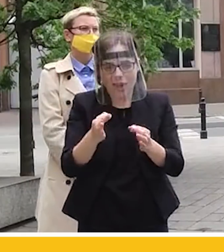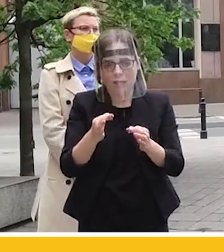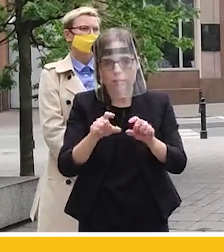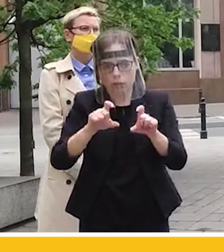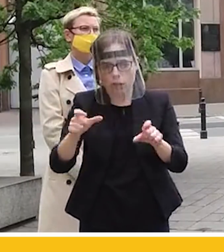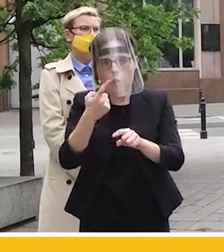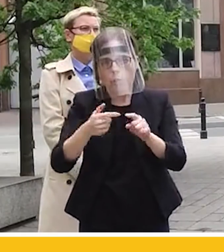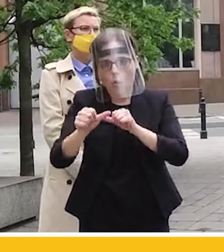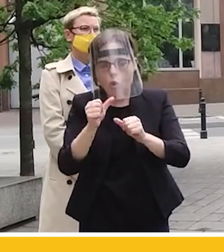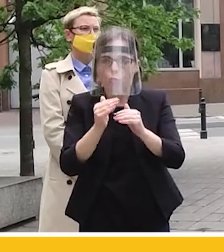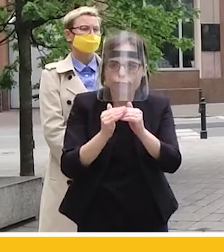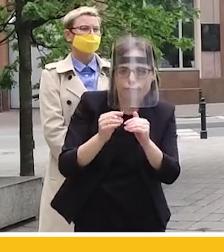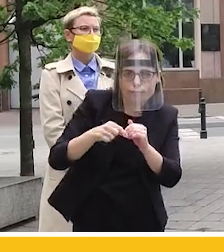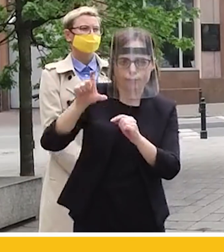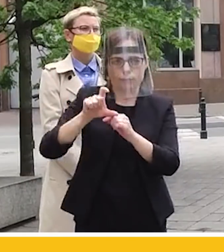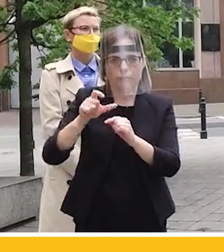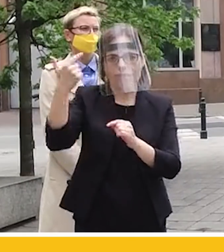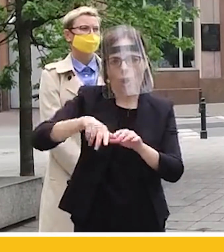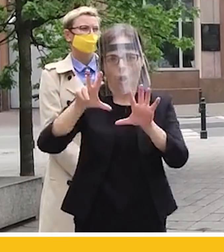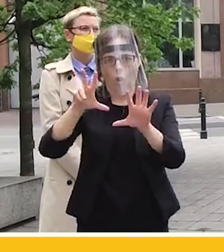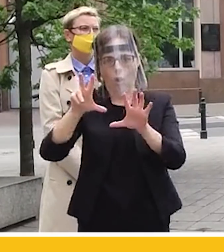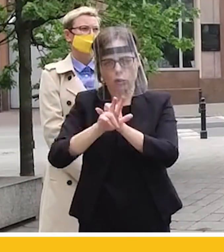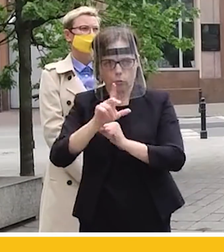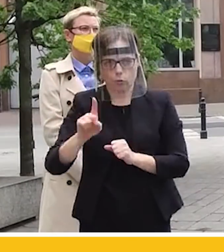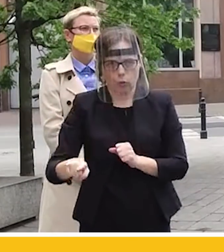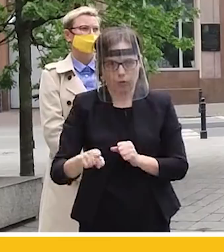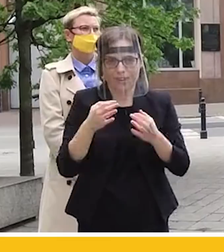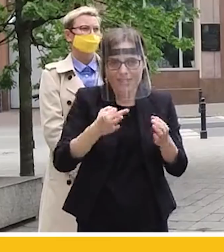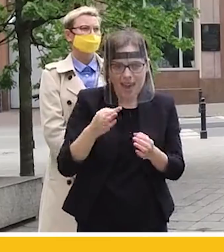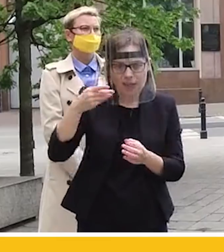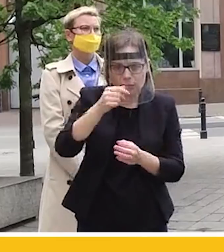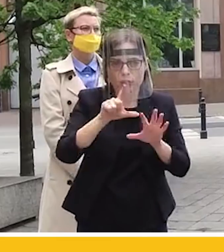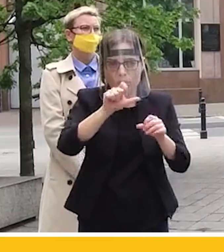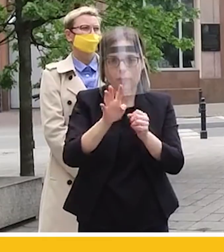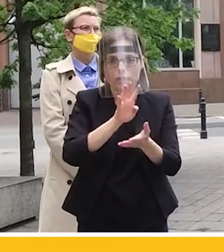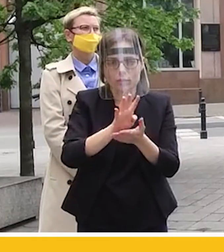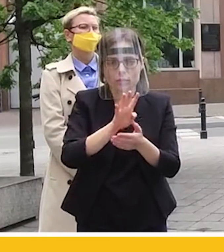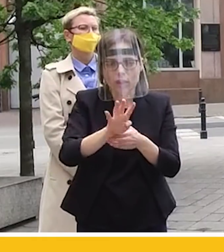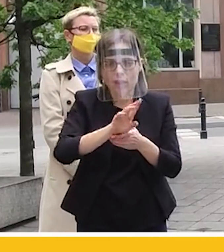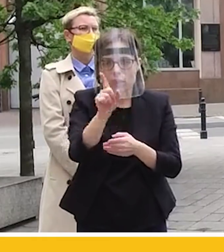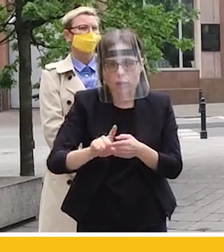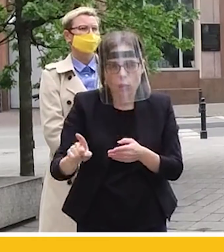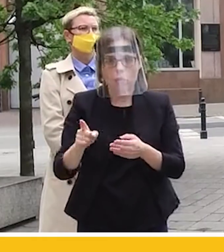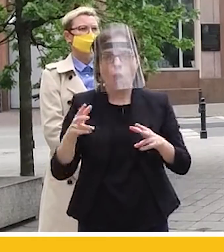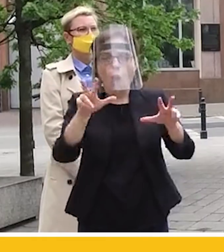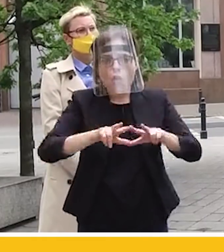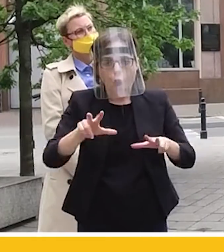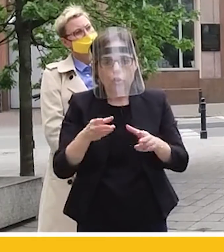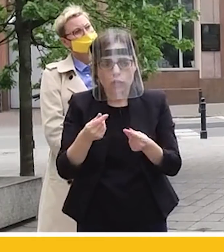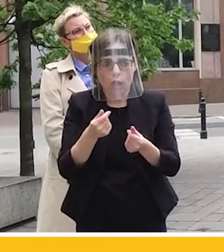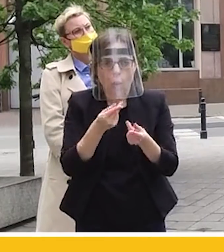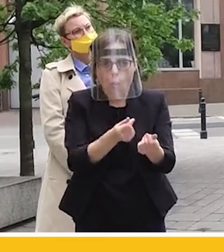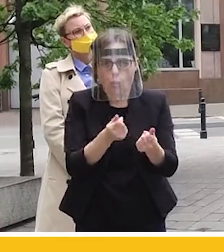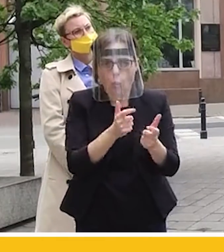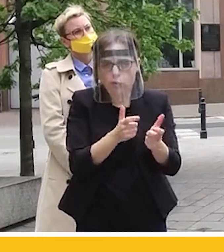chwili do 2080 zł. Za 714 zł nie jest się w stanie utrzymać rodziny. I co jak co,